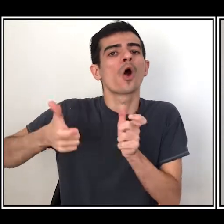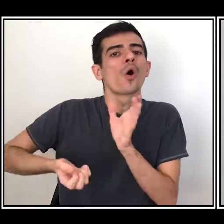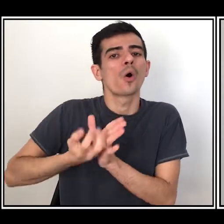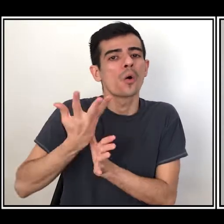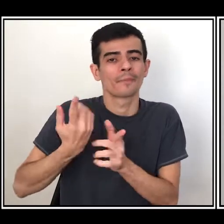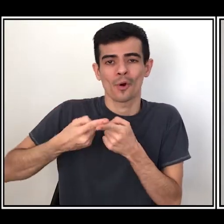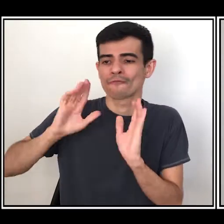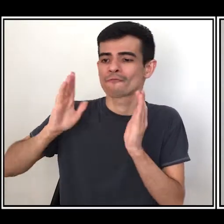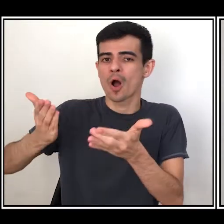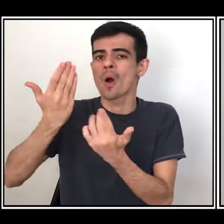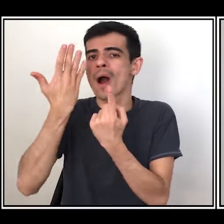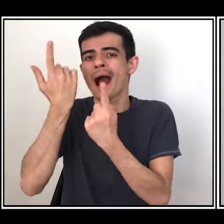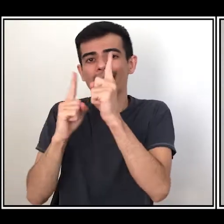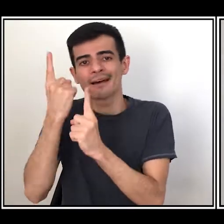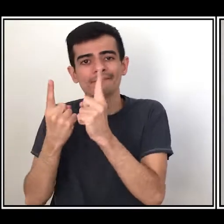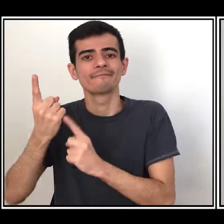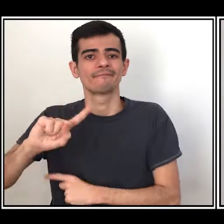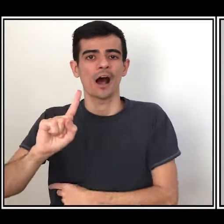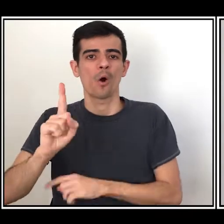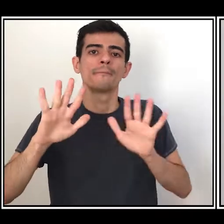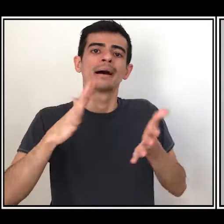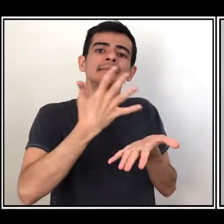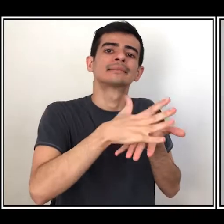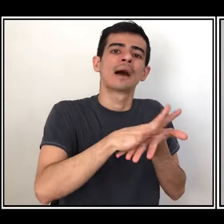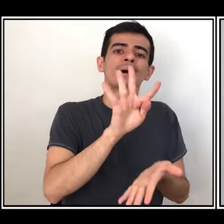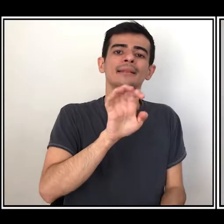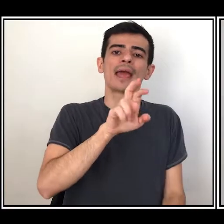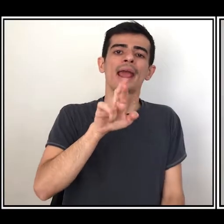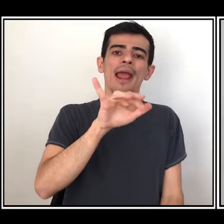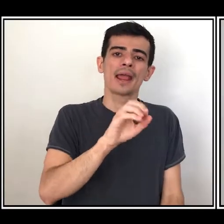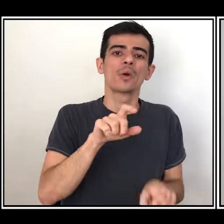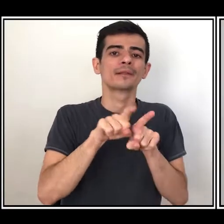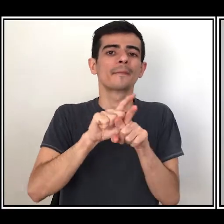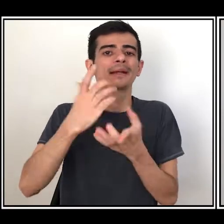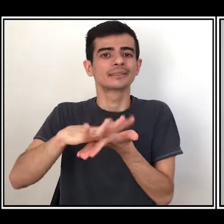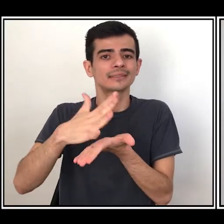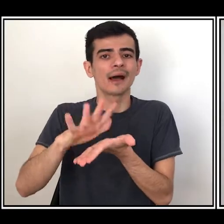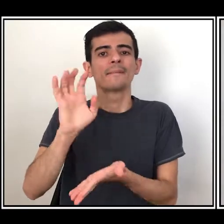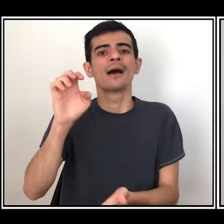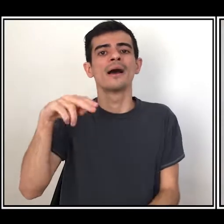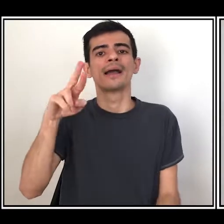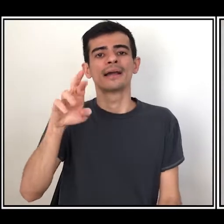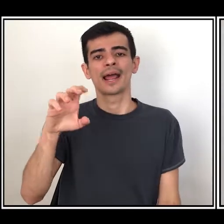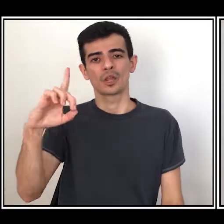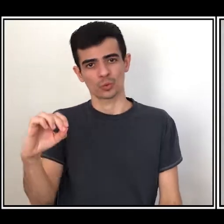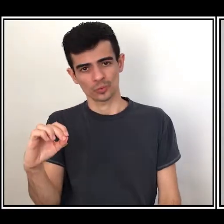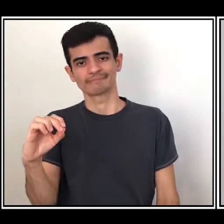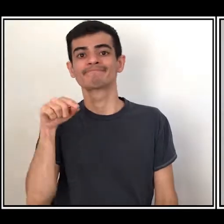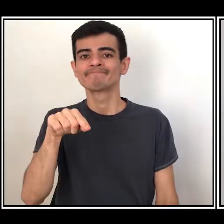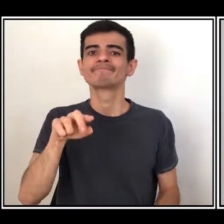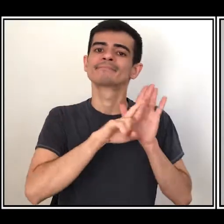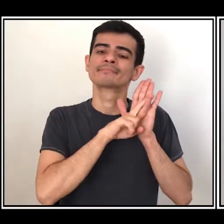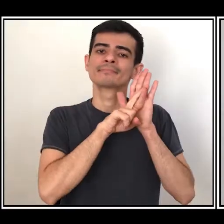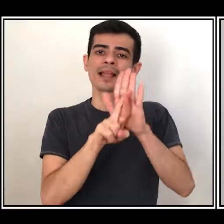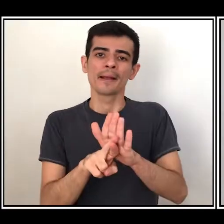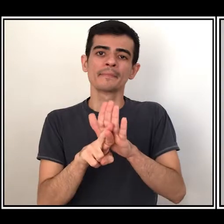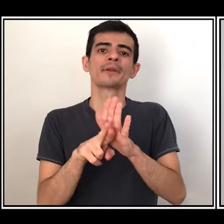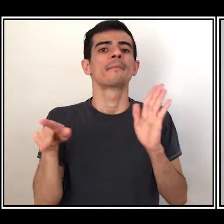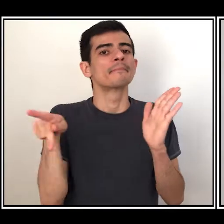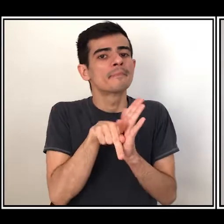carnaval, mas sim o samba de terreiro, o samba enredo, o Partido Alto, como representação do seu histórico,